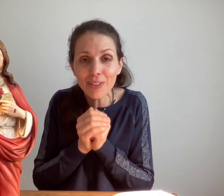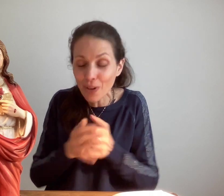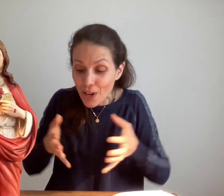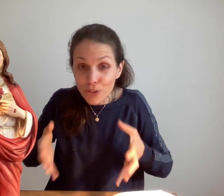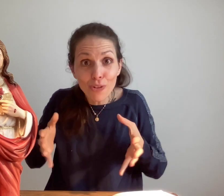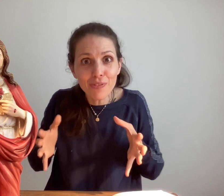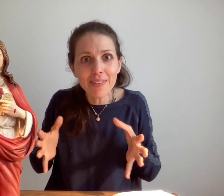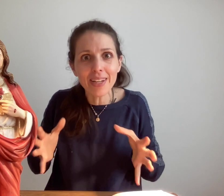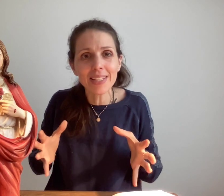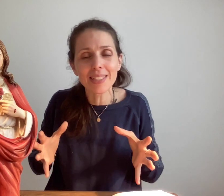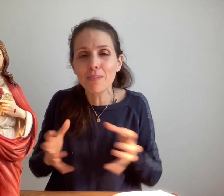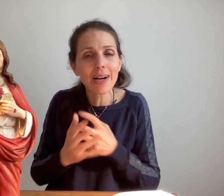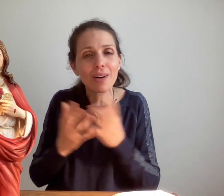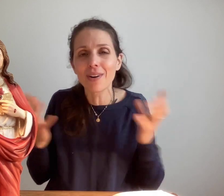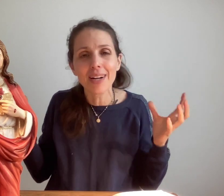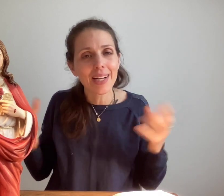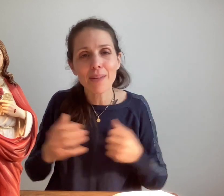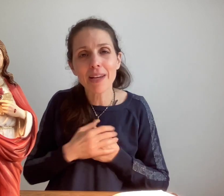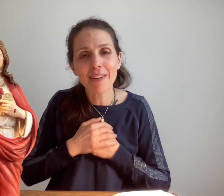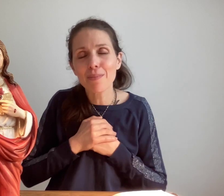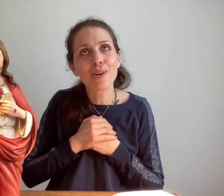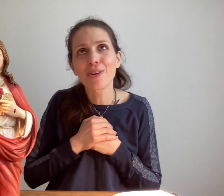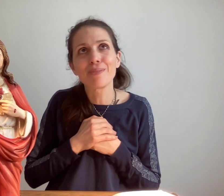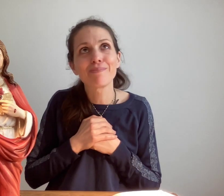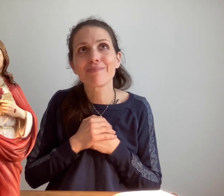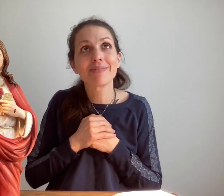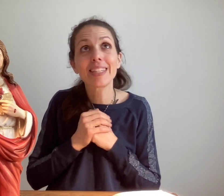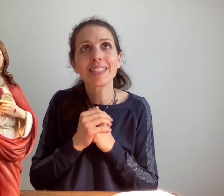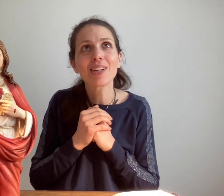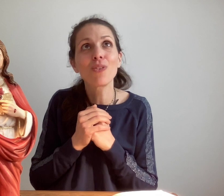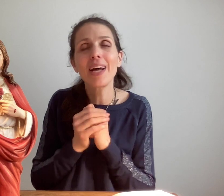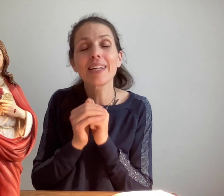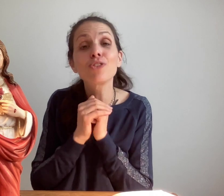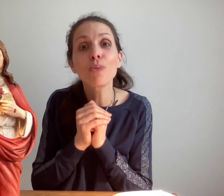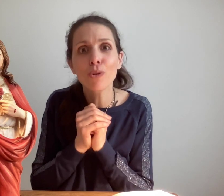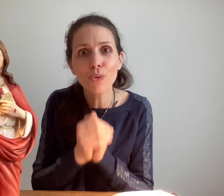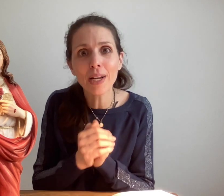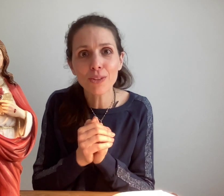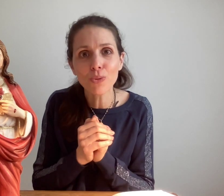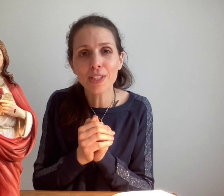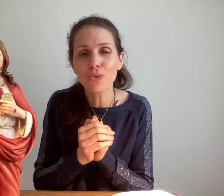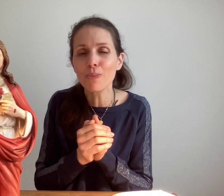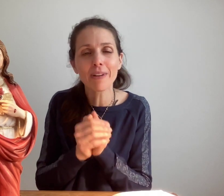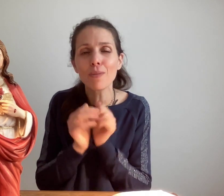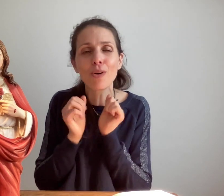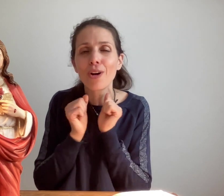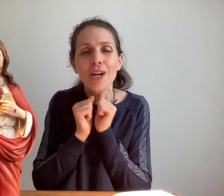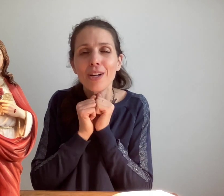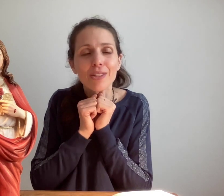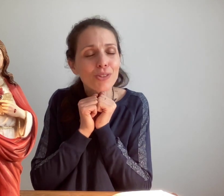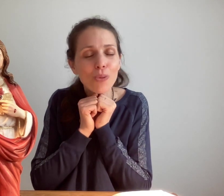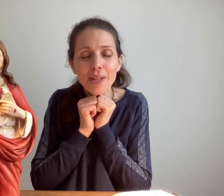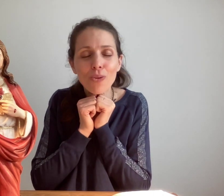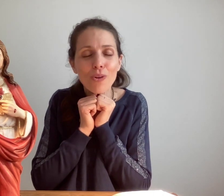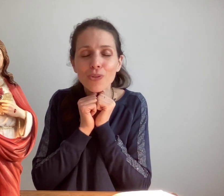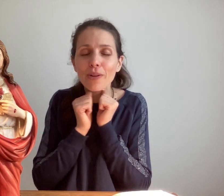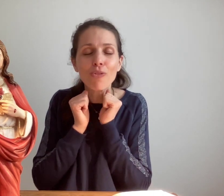de vivre ici bas et bien vraiment désirons-la et demandons-la tous les jours mais vraiment soyons